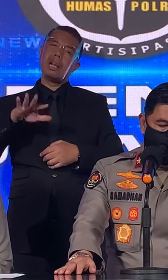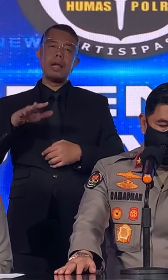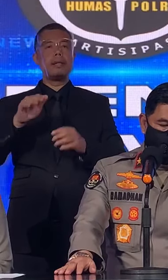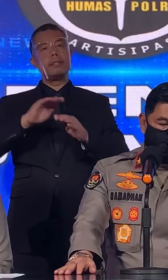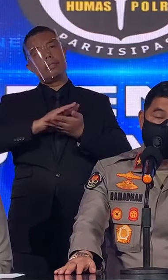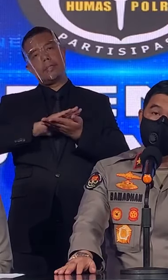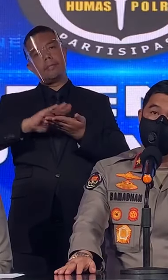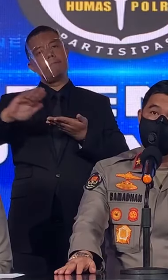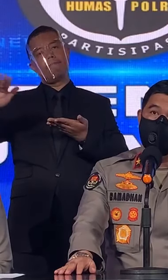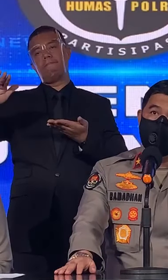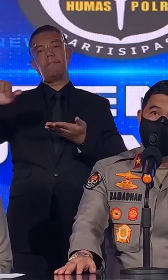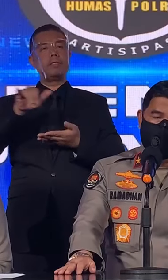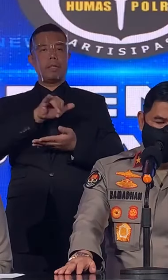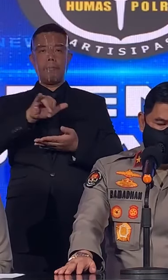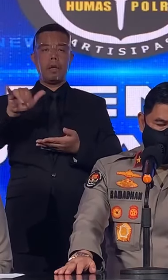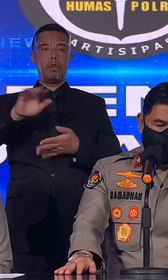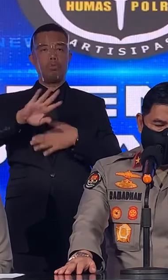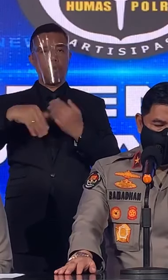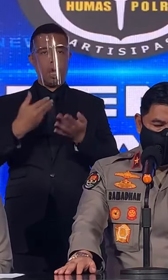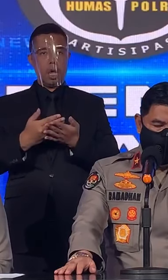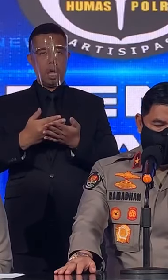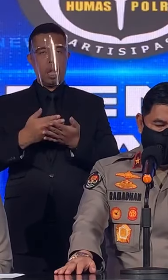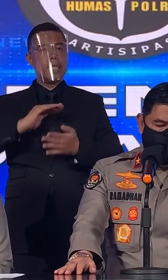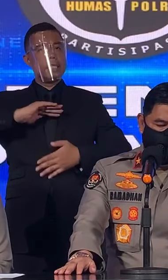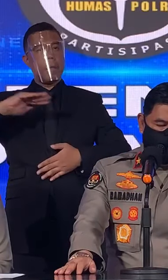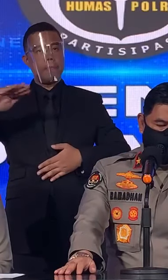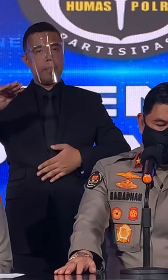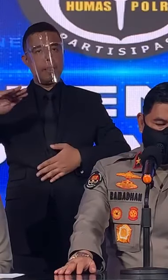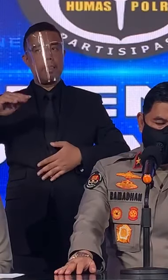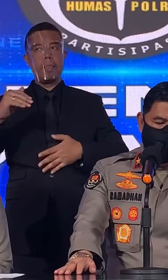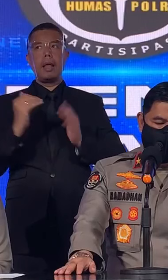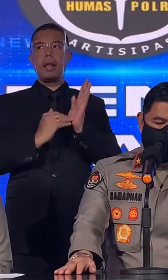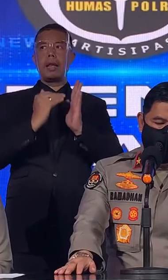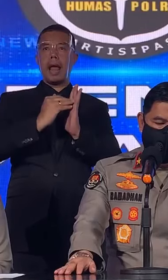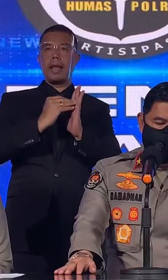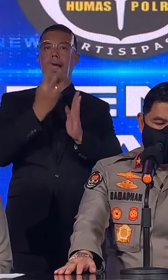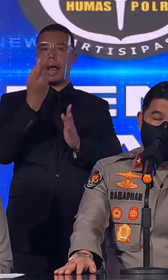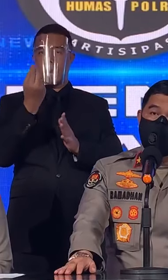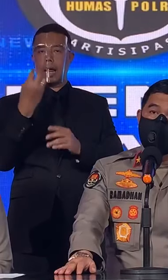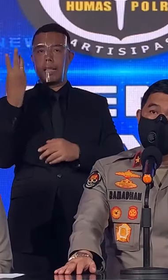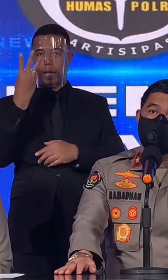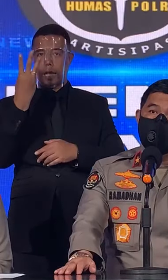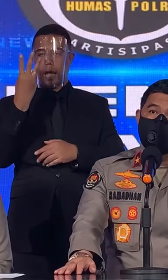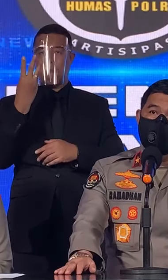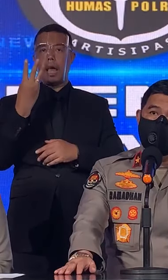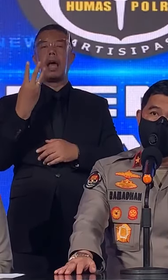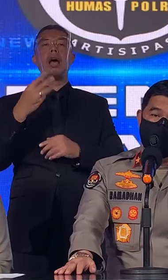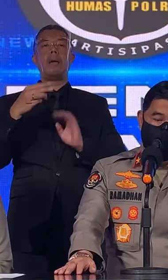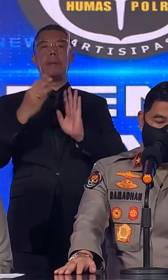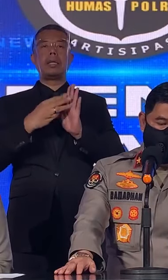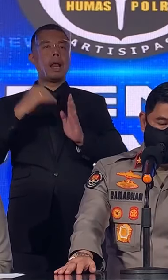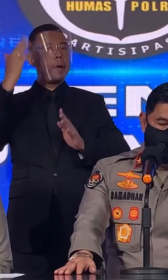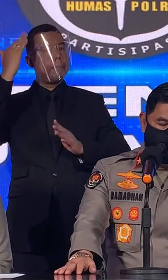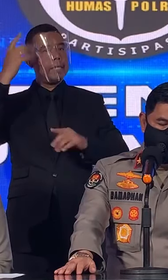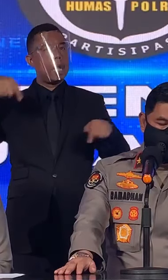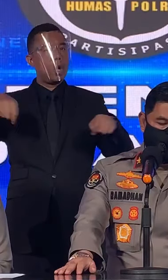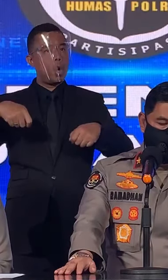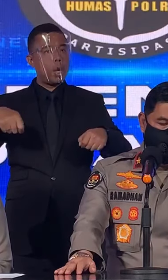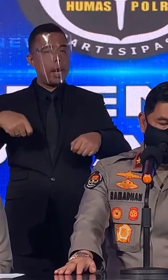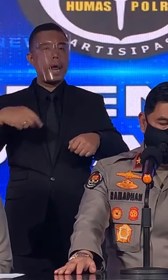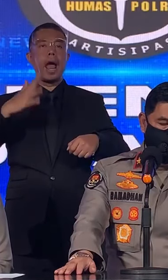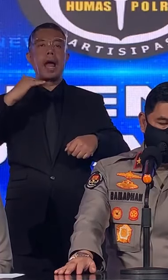Stabil Kenaikan Harga Pada Tiga Komoditi Yaitu Minyak Goreng